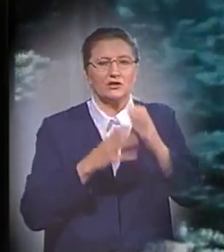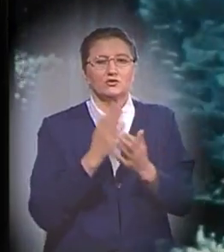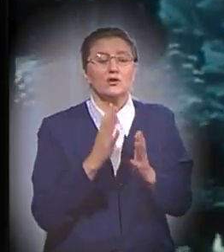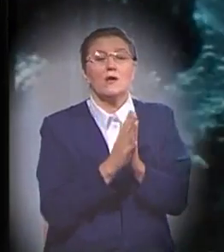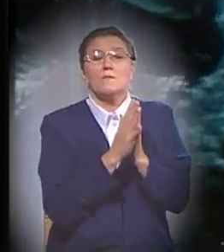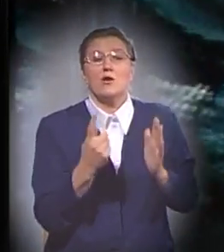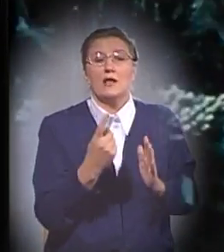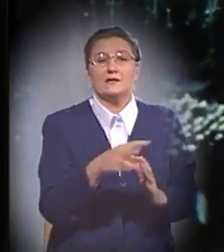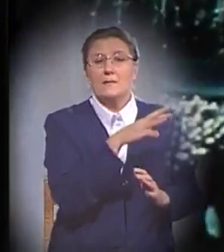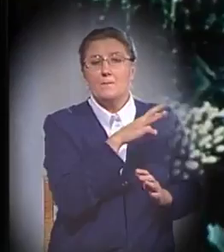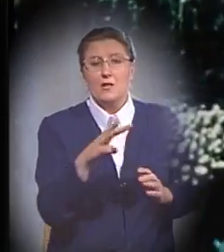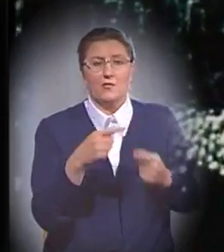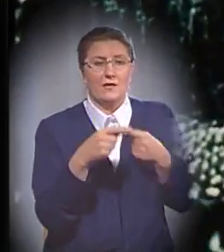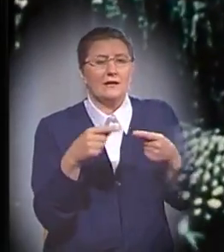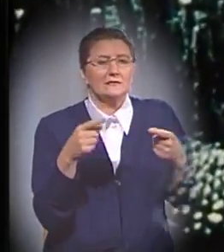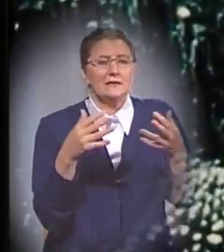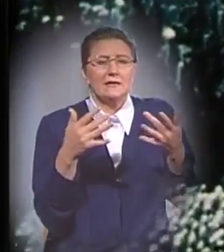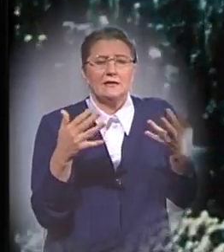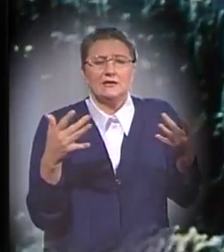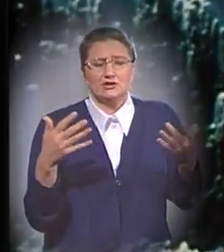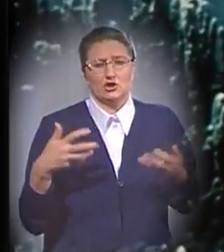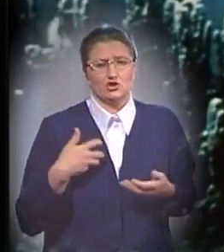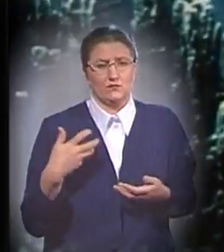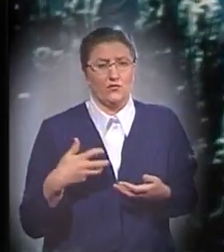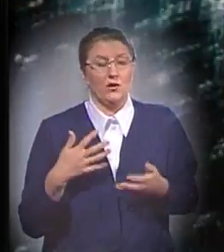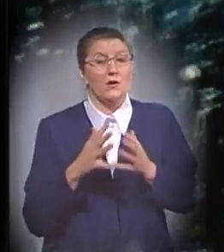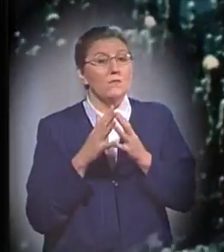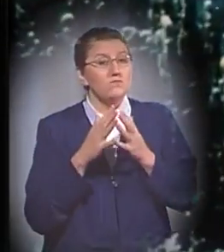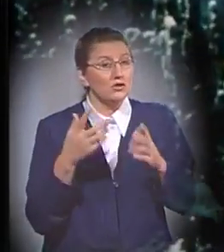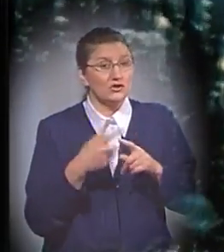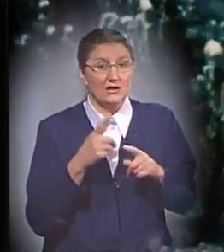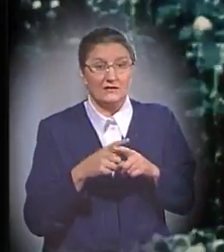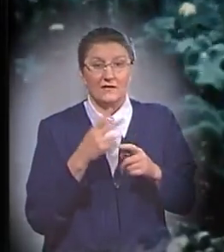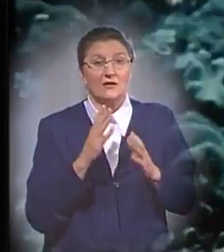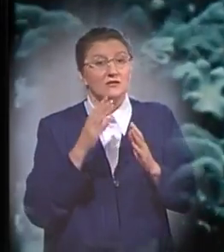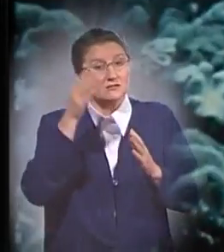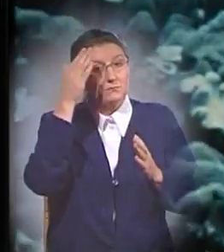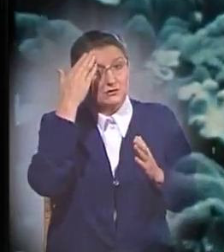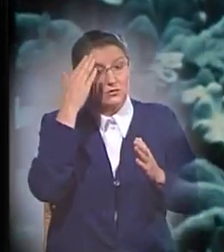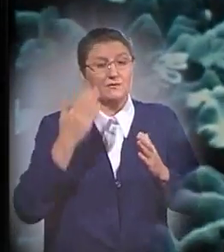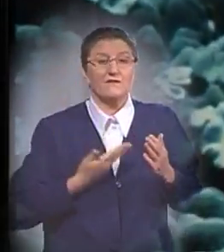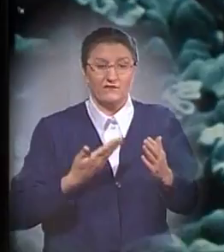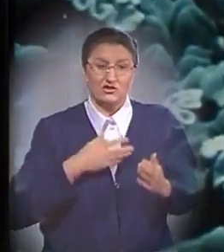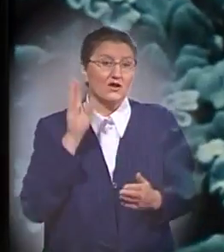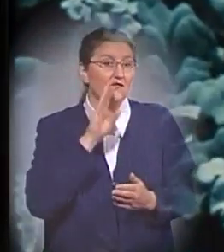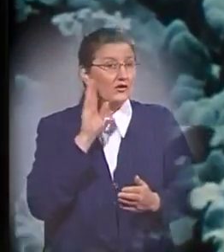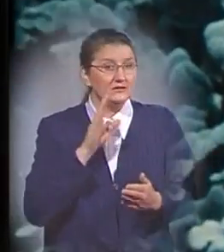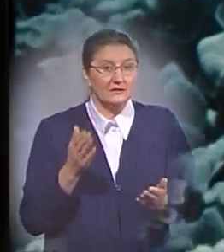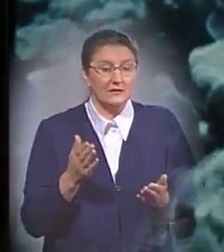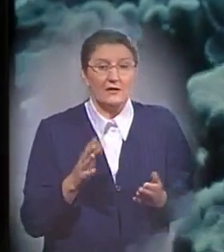миллиона различных видов животных. Однако большинство этих видов способно выжить в воде, не было необходимости брать их